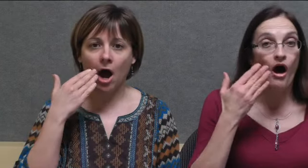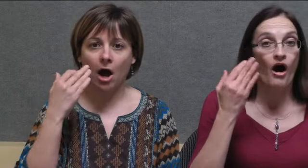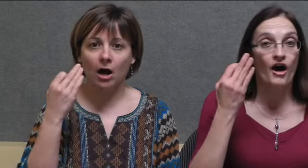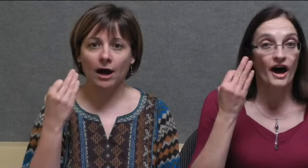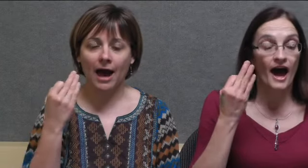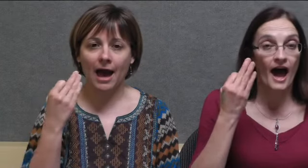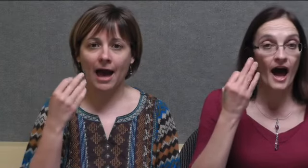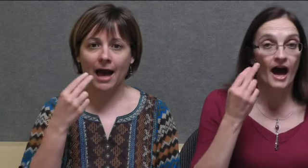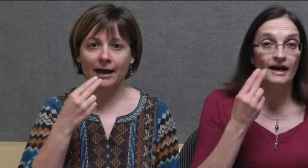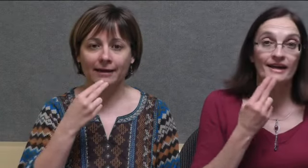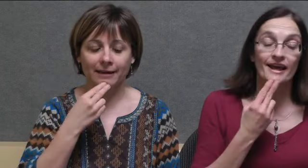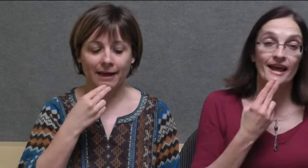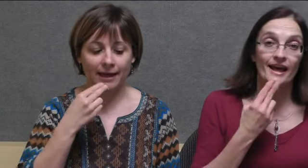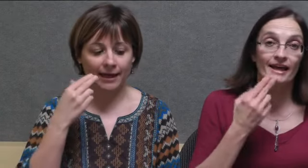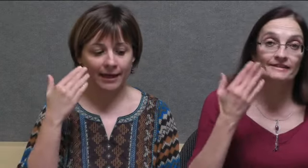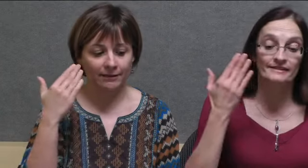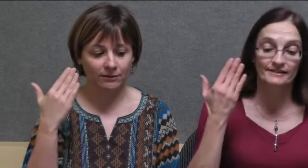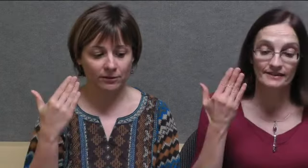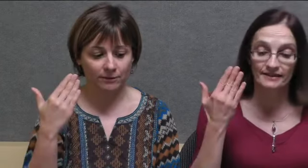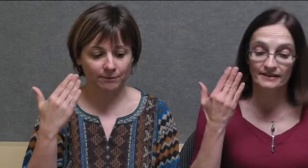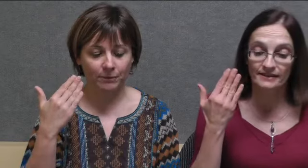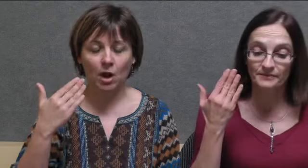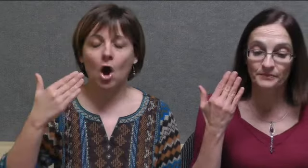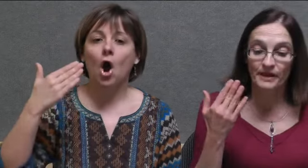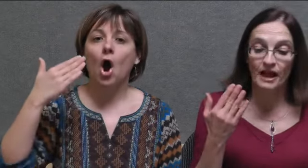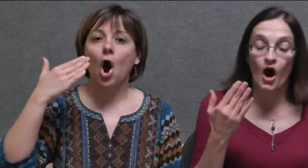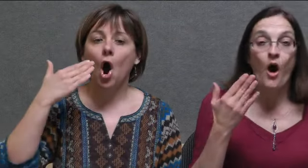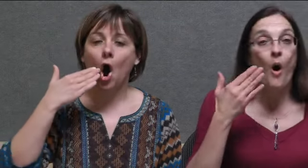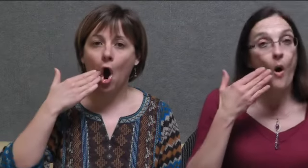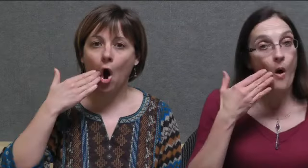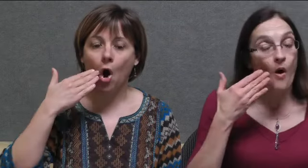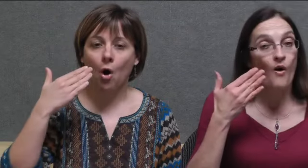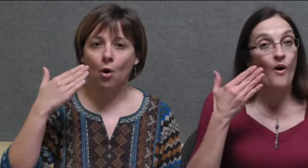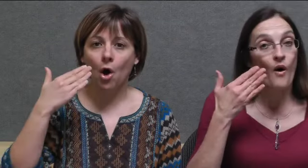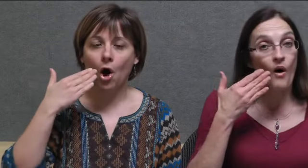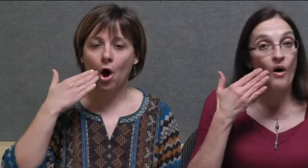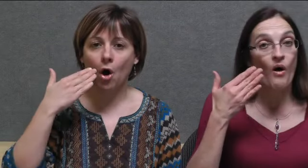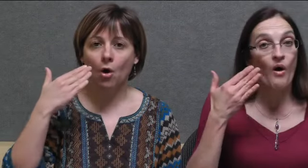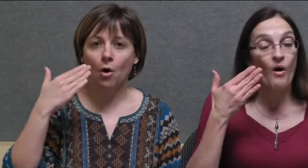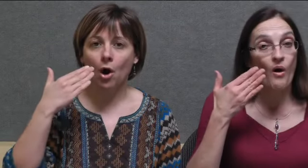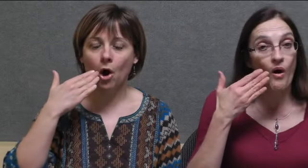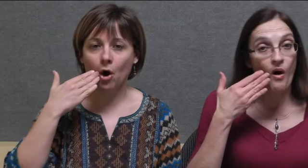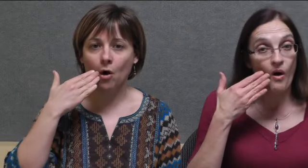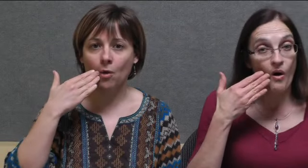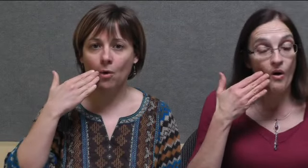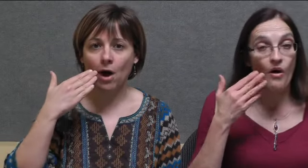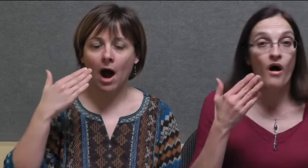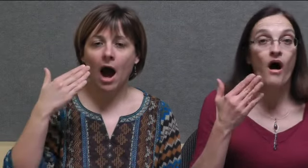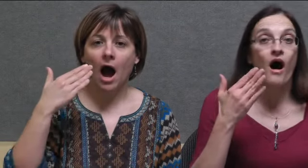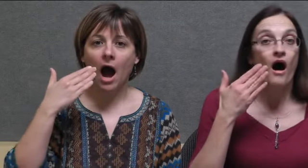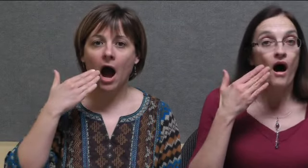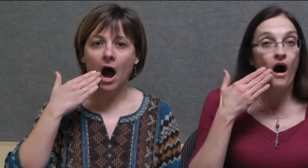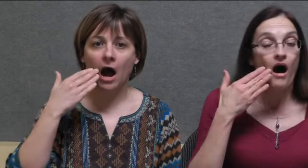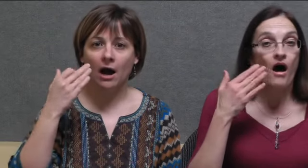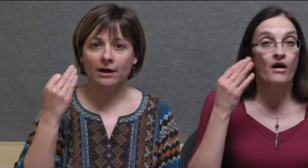motoneige, On, on, on, en